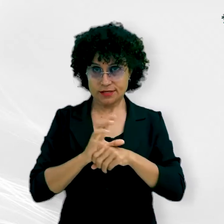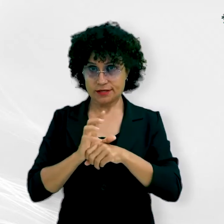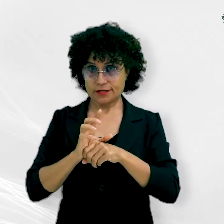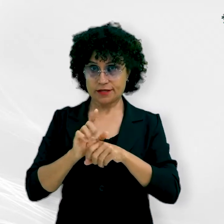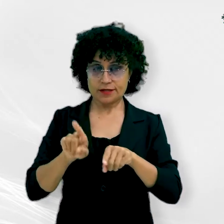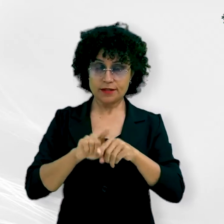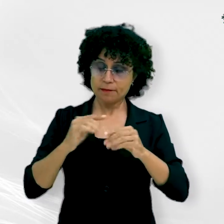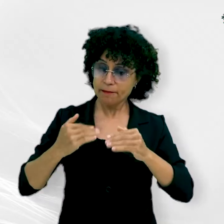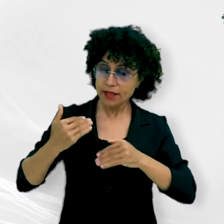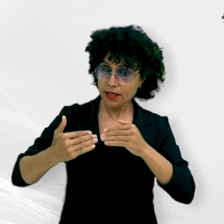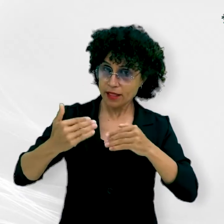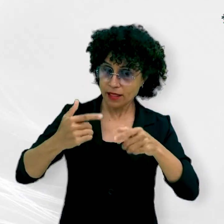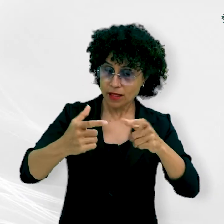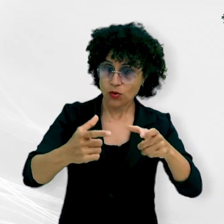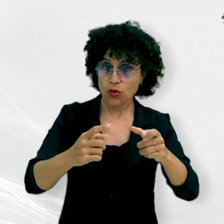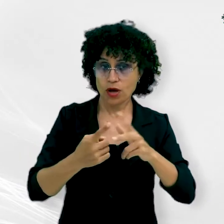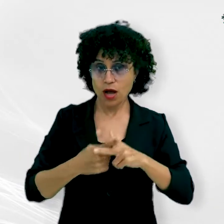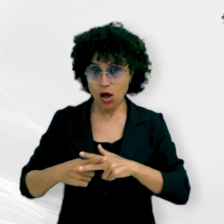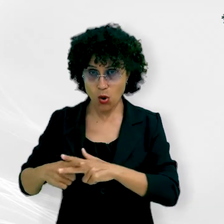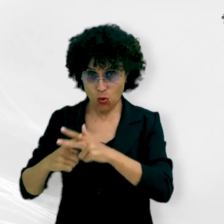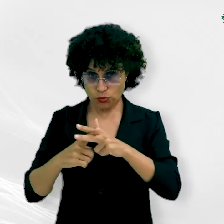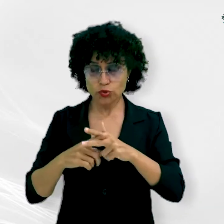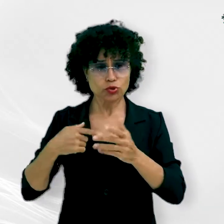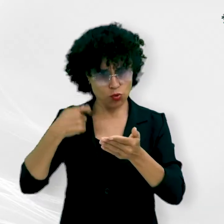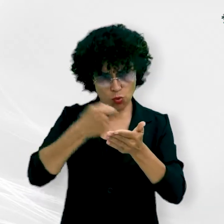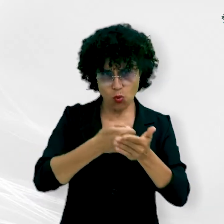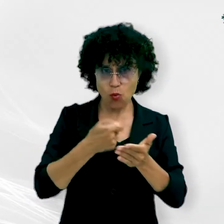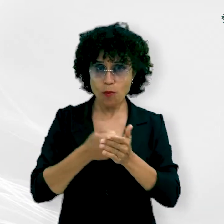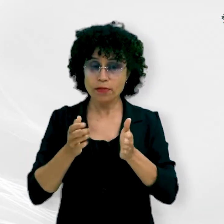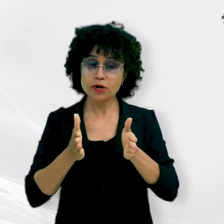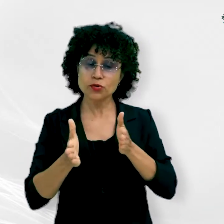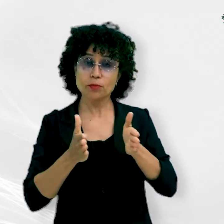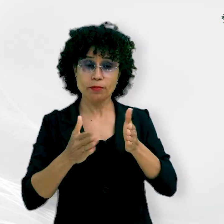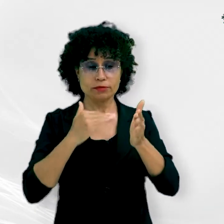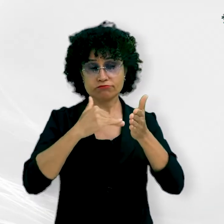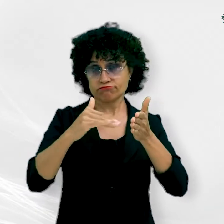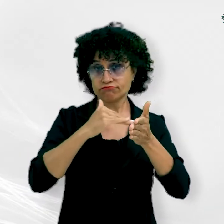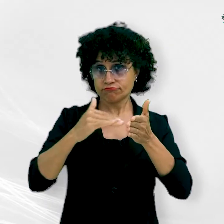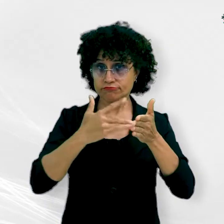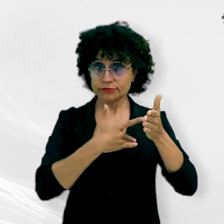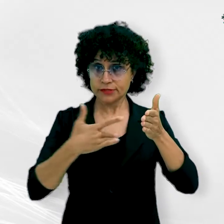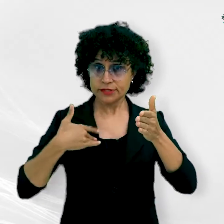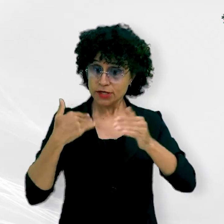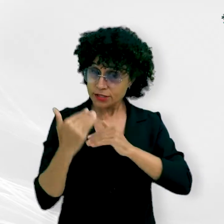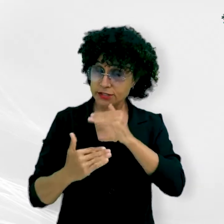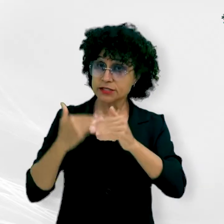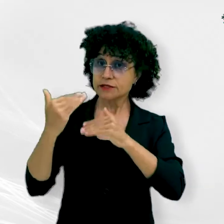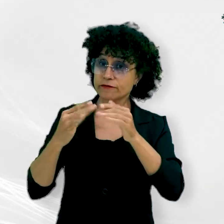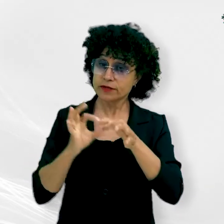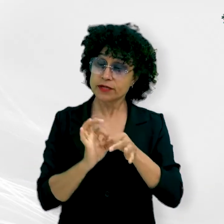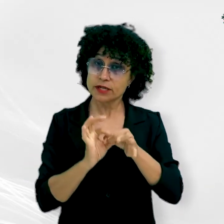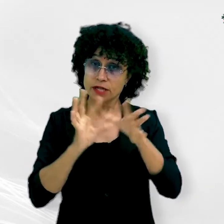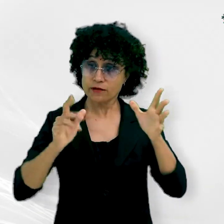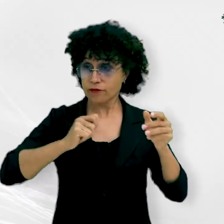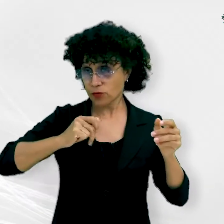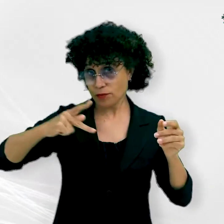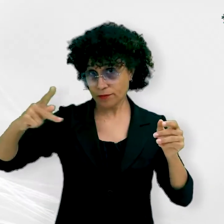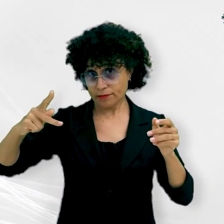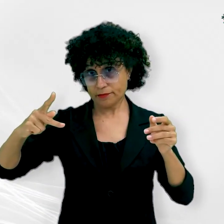meios de burlar a ordem dos agendamentos. Por isso, estou cobrando um prazo para que a Secretaria de Saúde desenvolva e disponibilize o